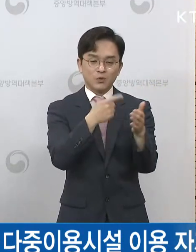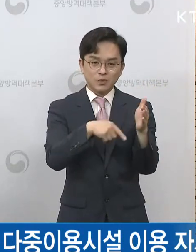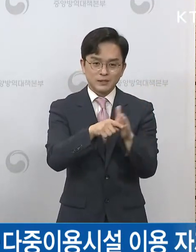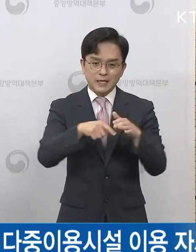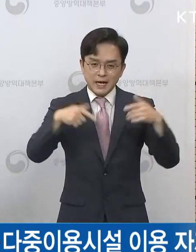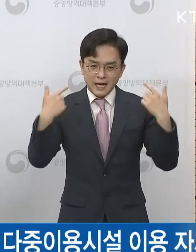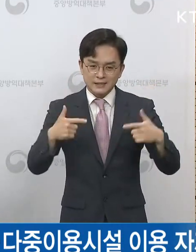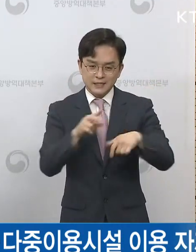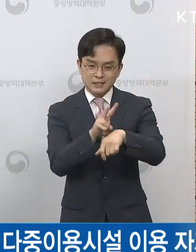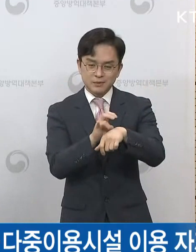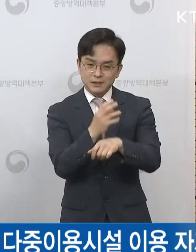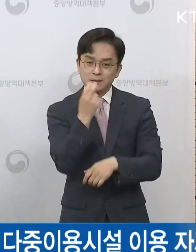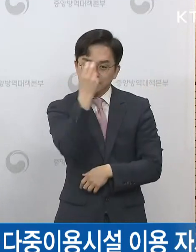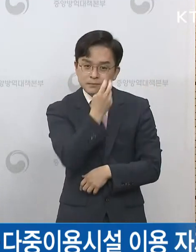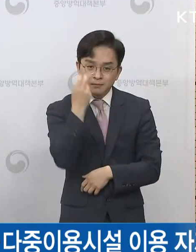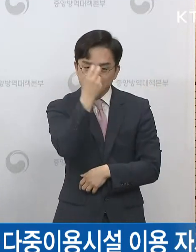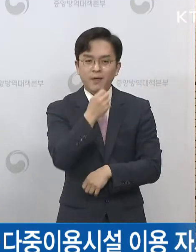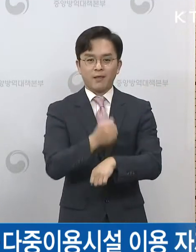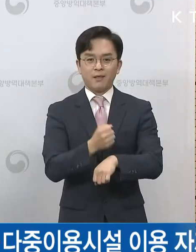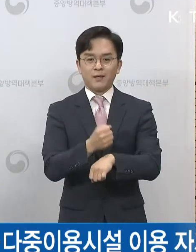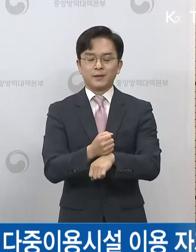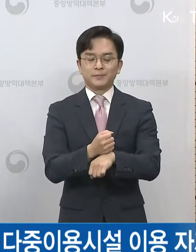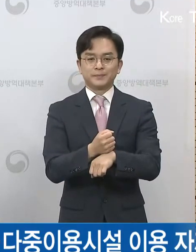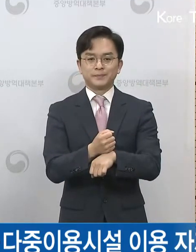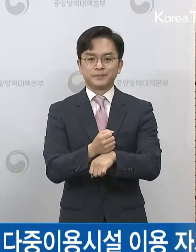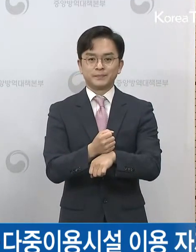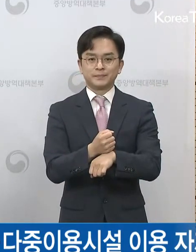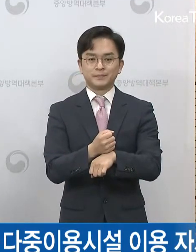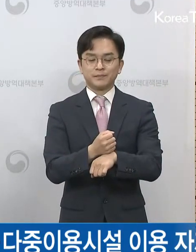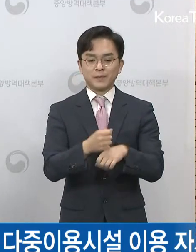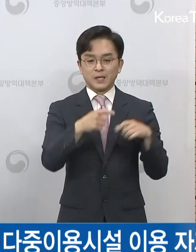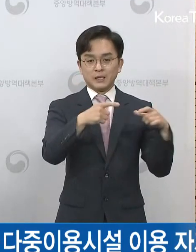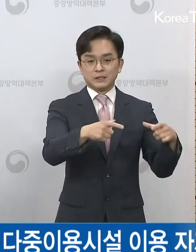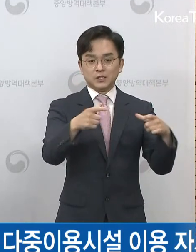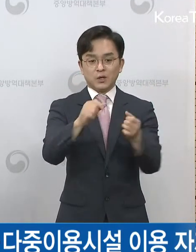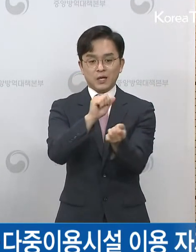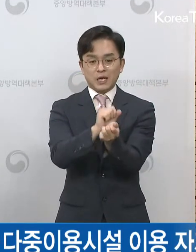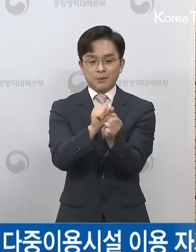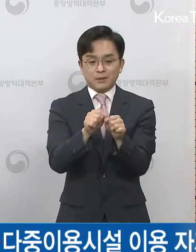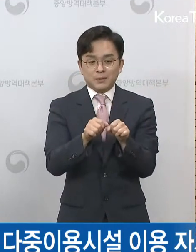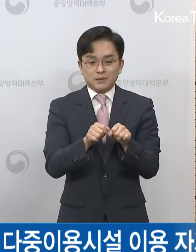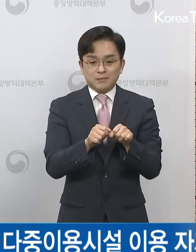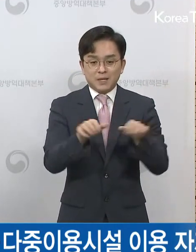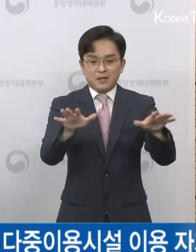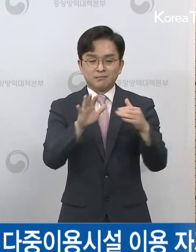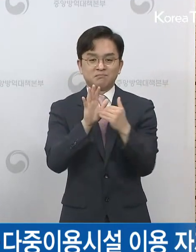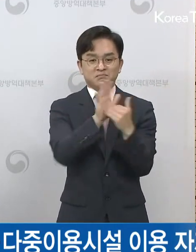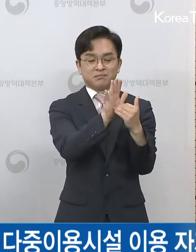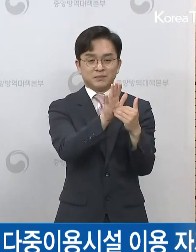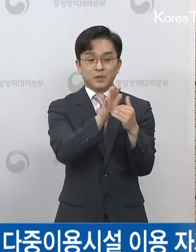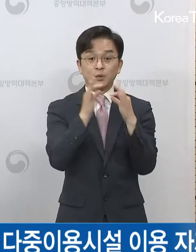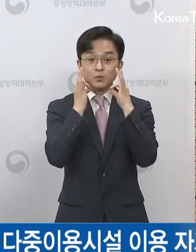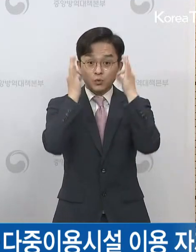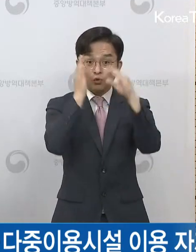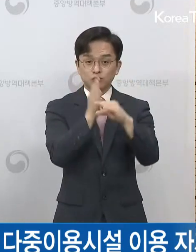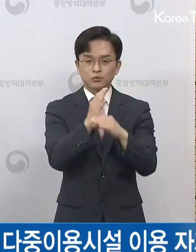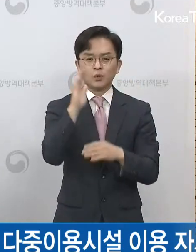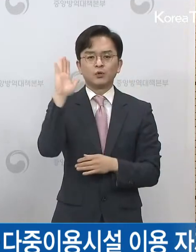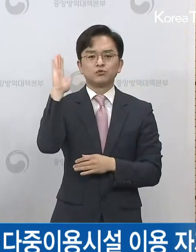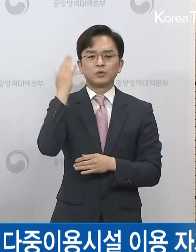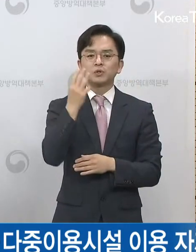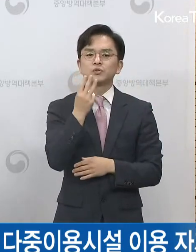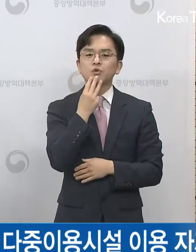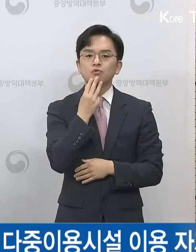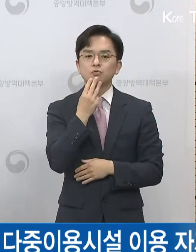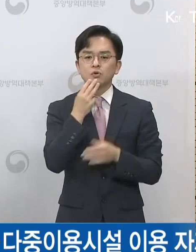적극 대응하겠습니다. 방역당국은 지역 감염 확산 차단에 집중하고 있으나 최근 수도권을 중심으로